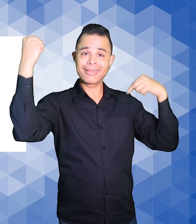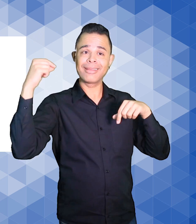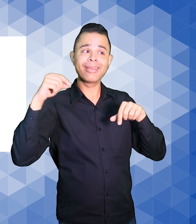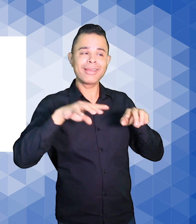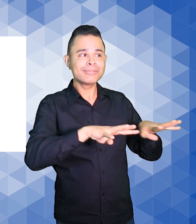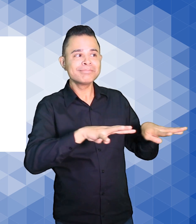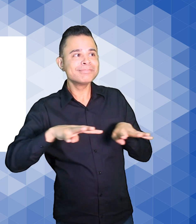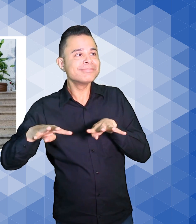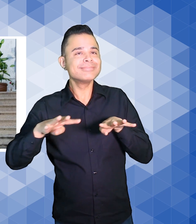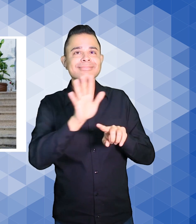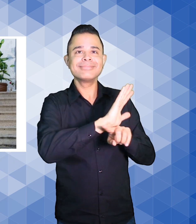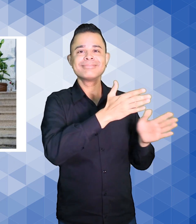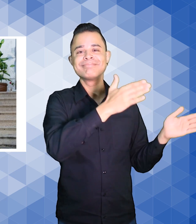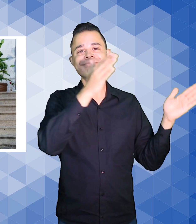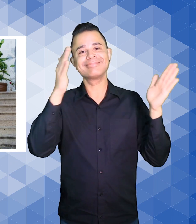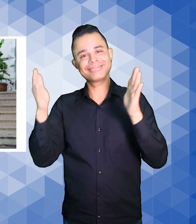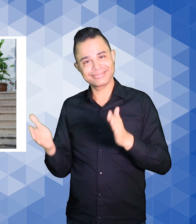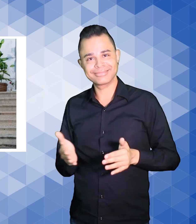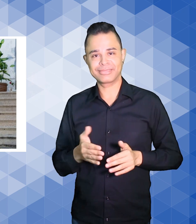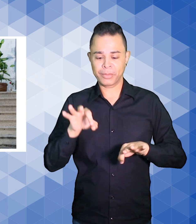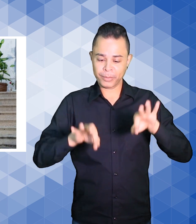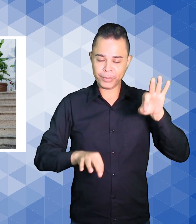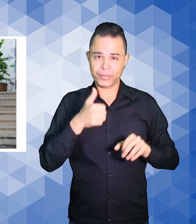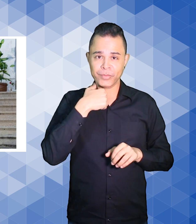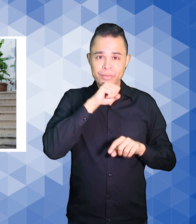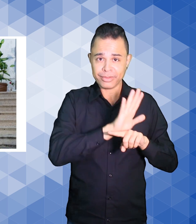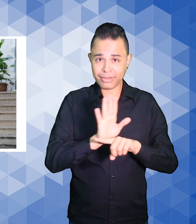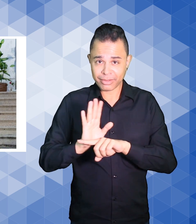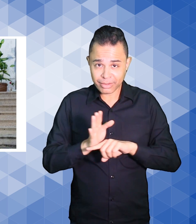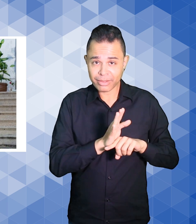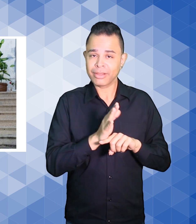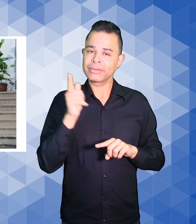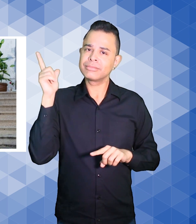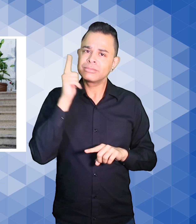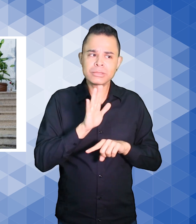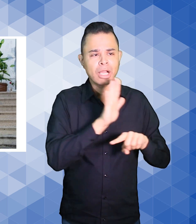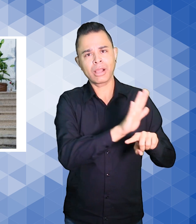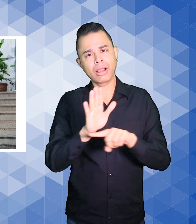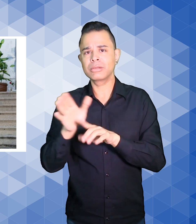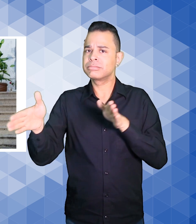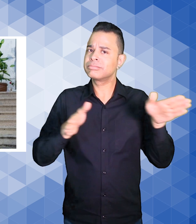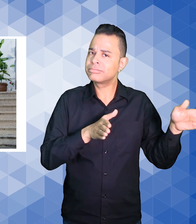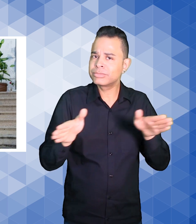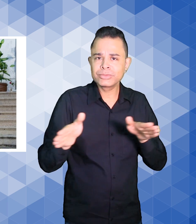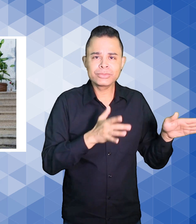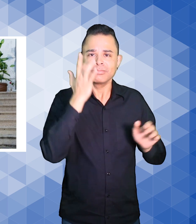Irene. Cine Materna, as mães recebem total acessibilidade, com o ambiente levemente